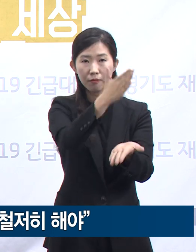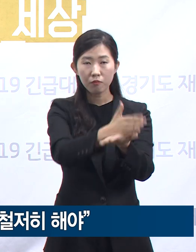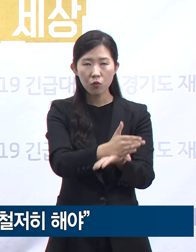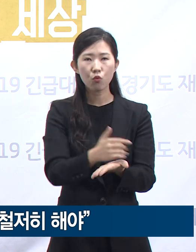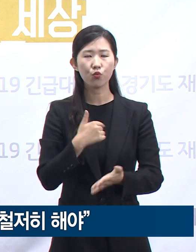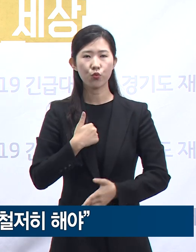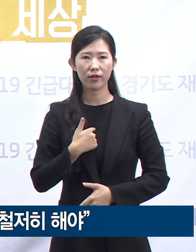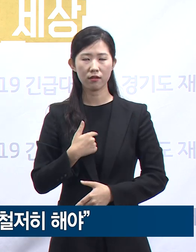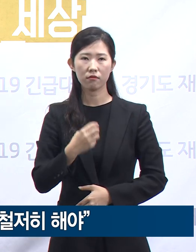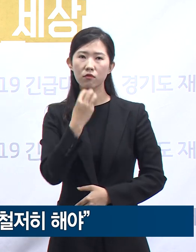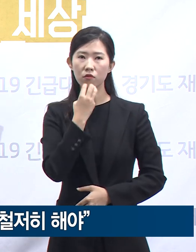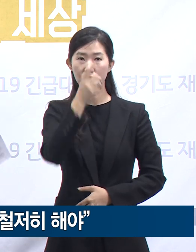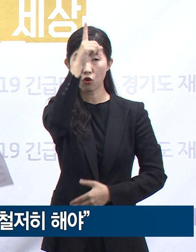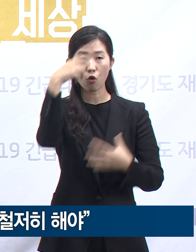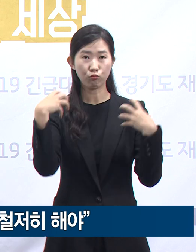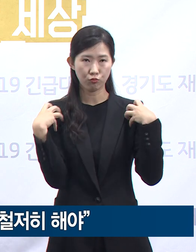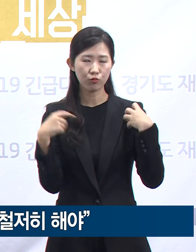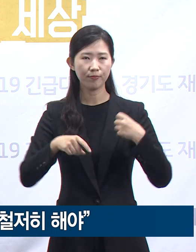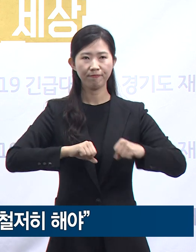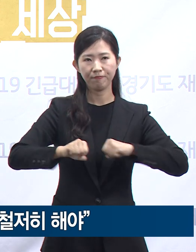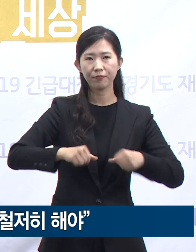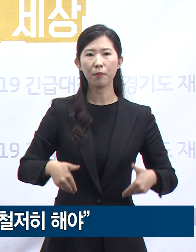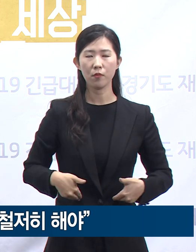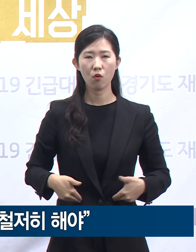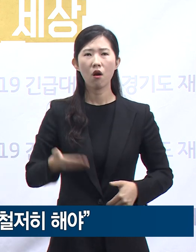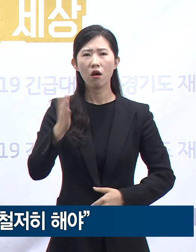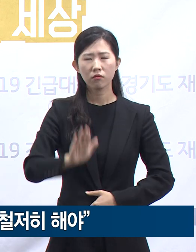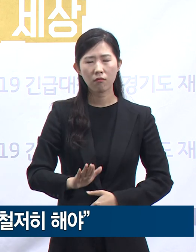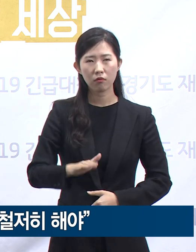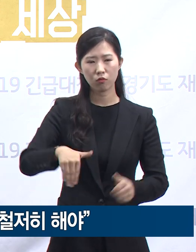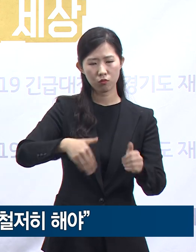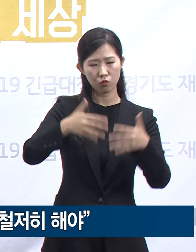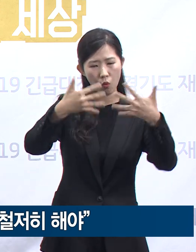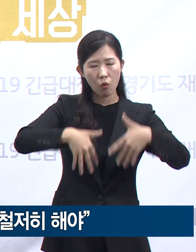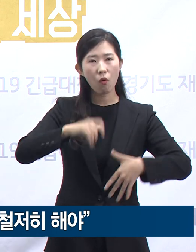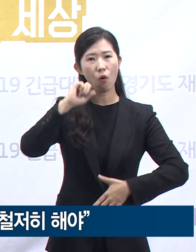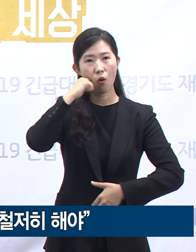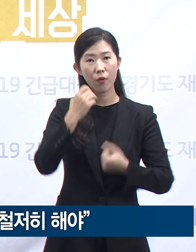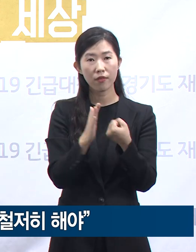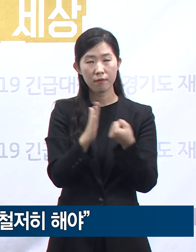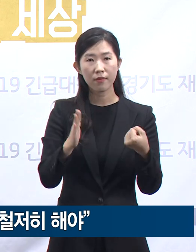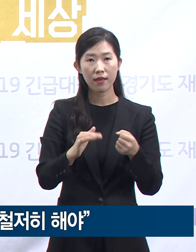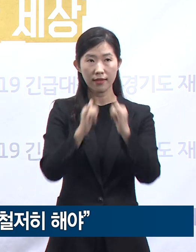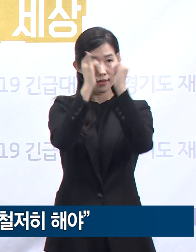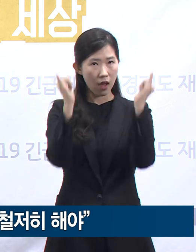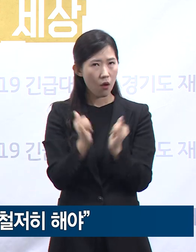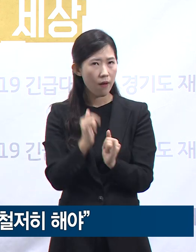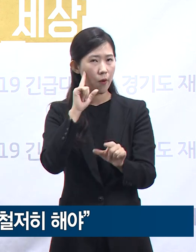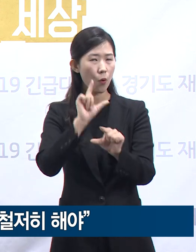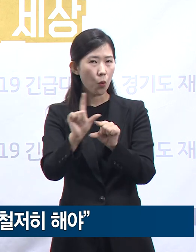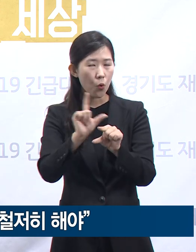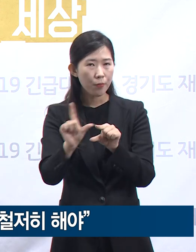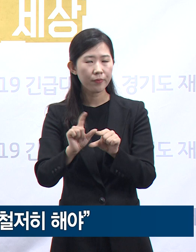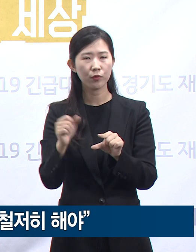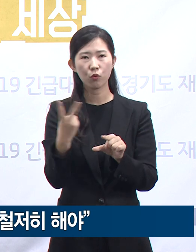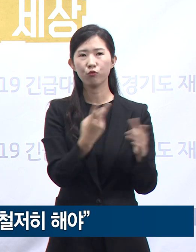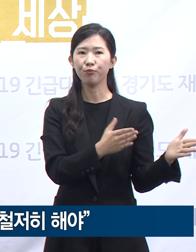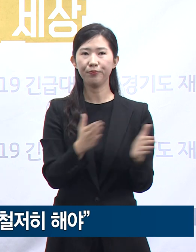있습니다. 하지만 현실적으로 어려운 조건들이 있기에 사회가 더 많은 고민과 대안을 시급히 세워야 합니다.